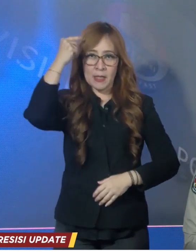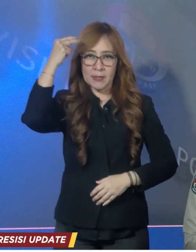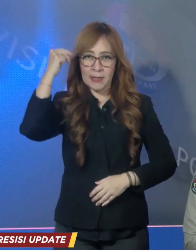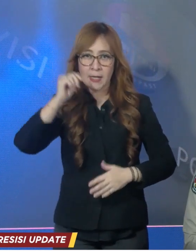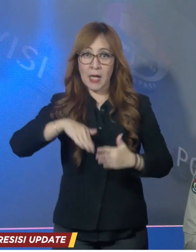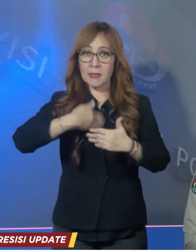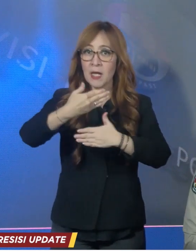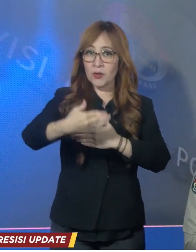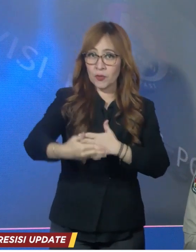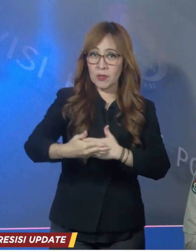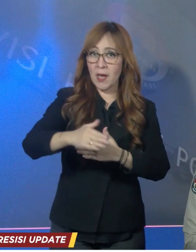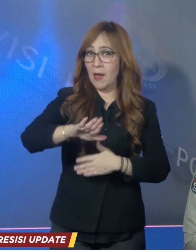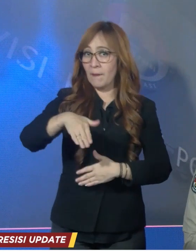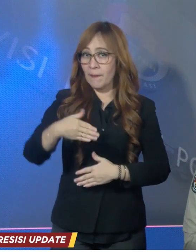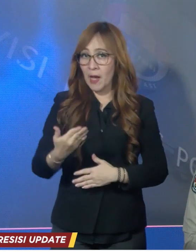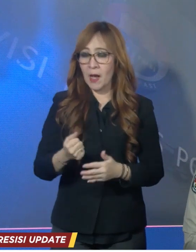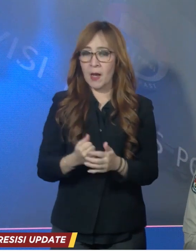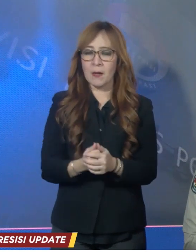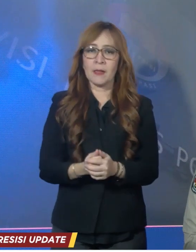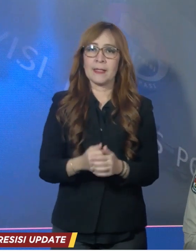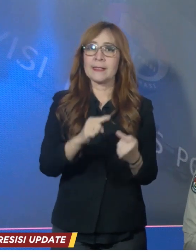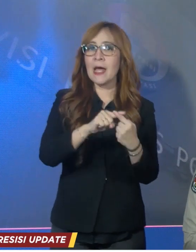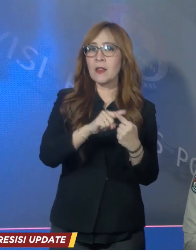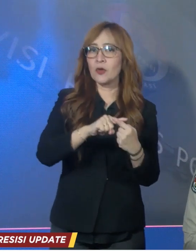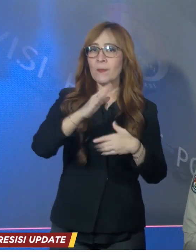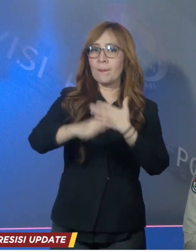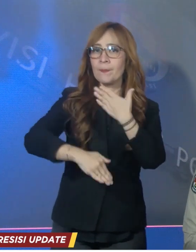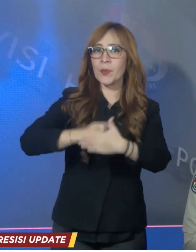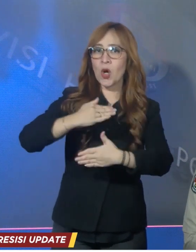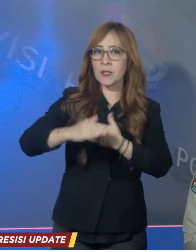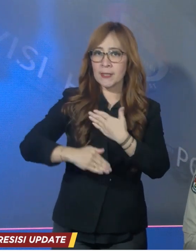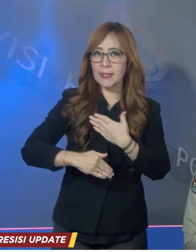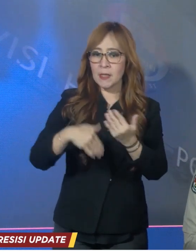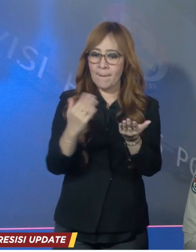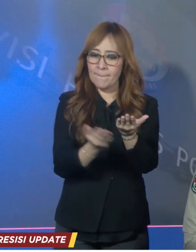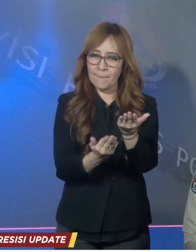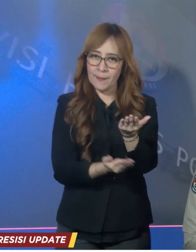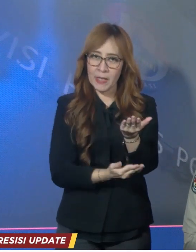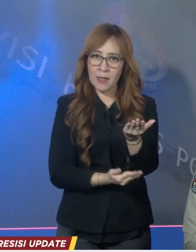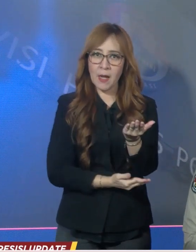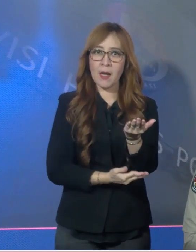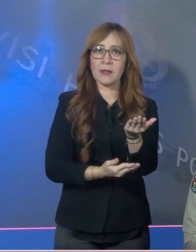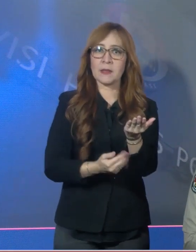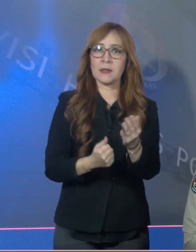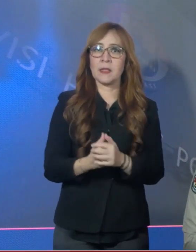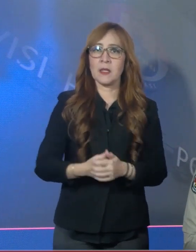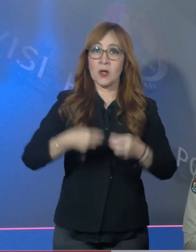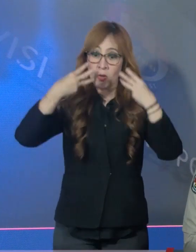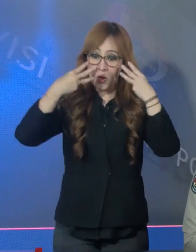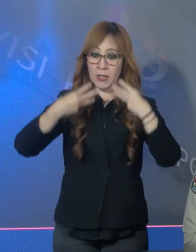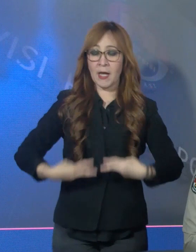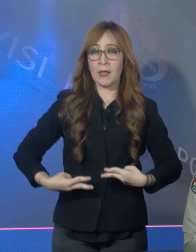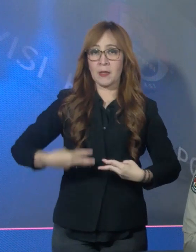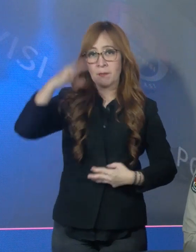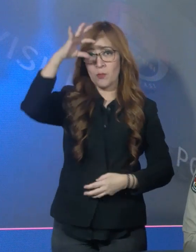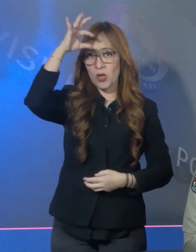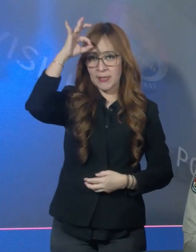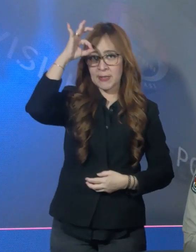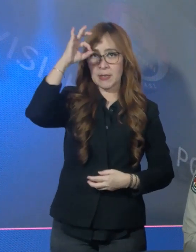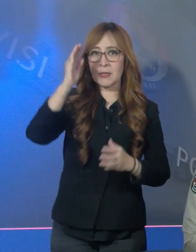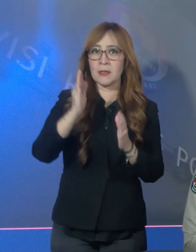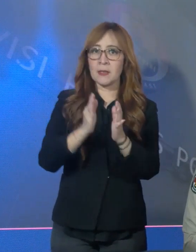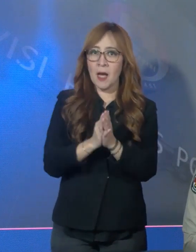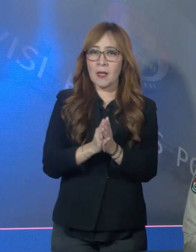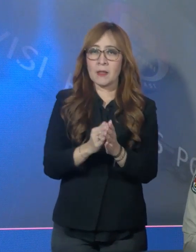pun rencana tindak lanjut antara lain, yang pertama melakukan proses pemberkasan kode etik PORI